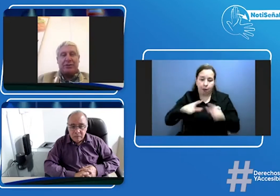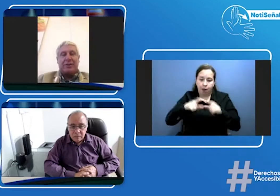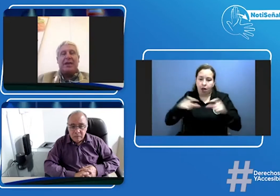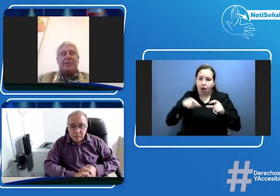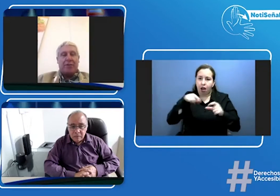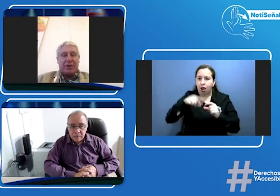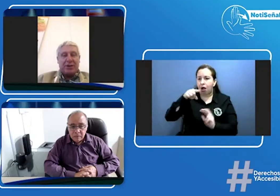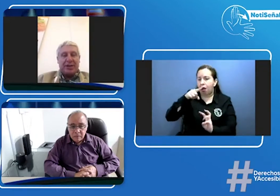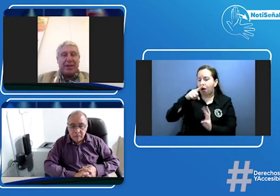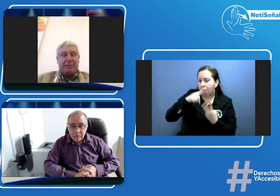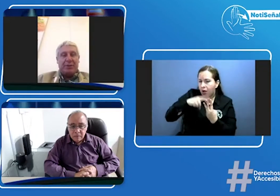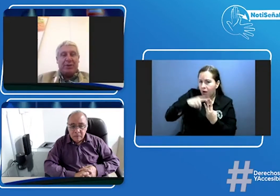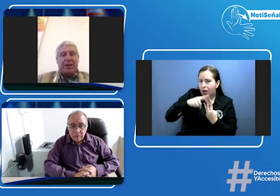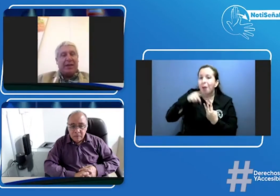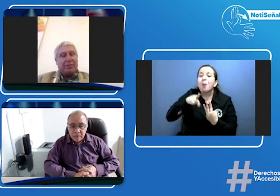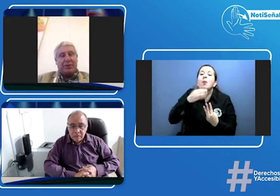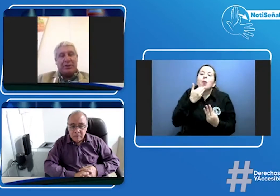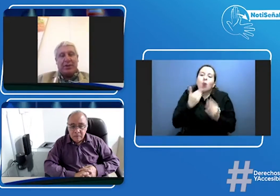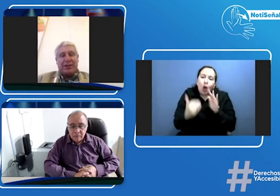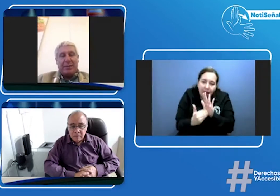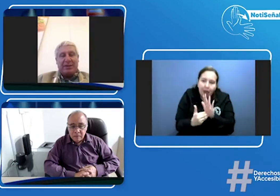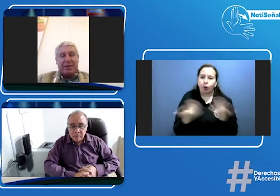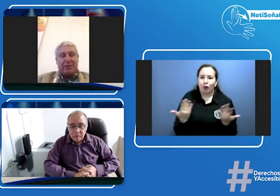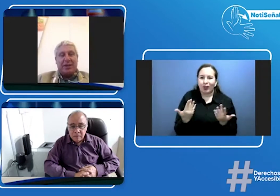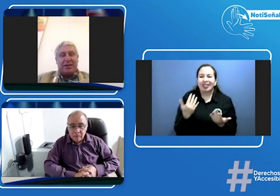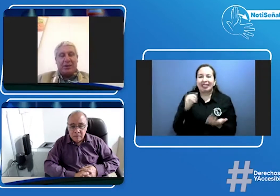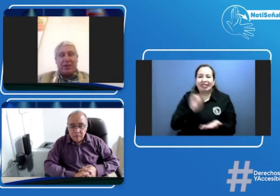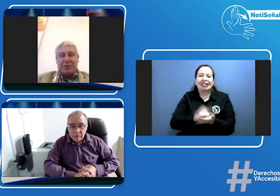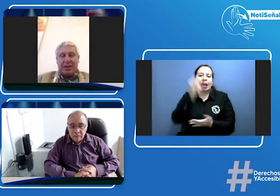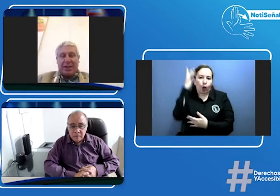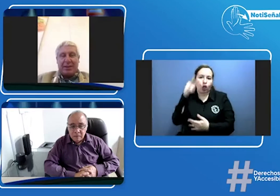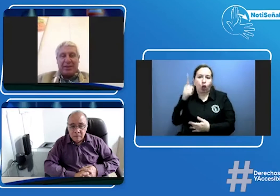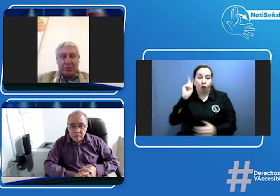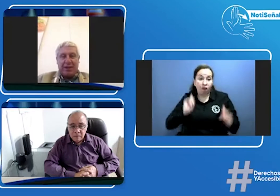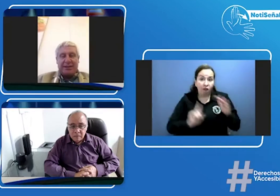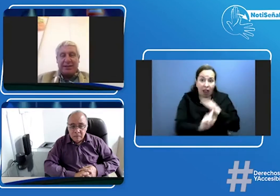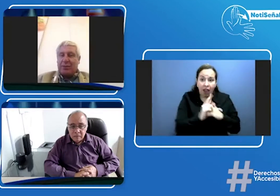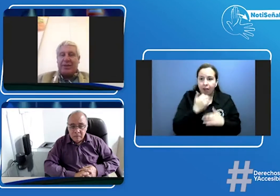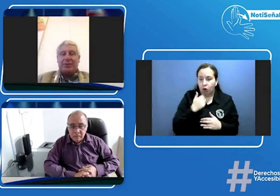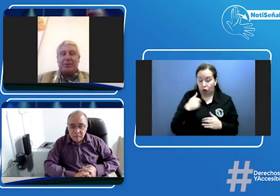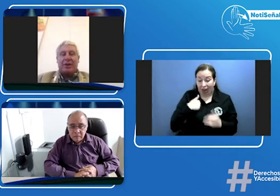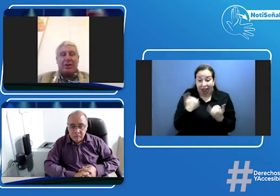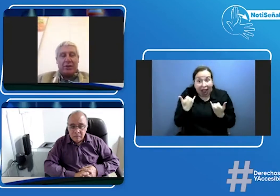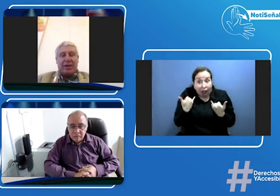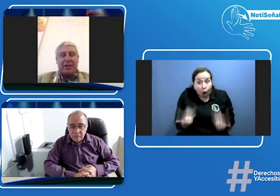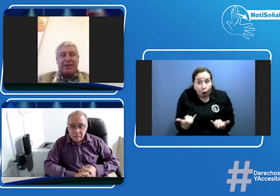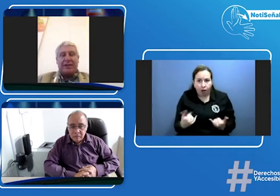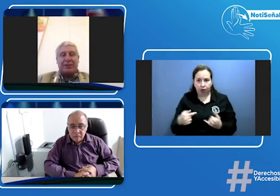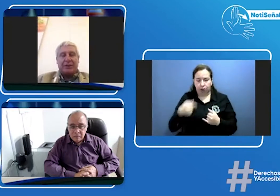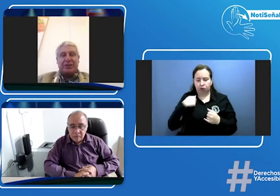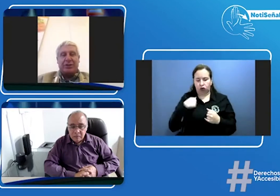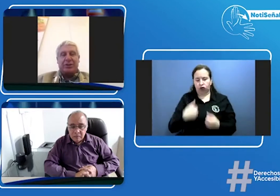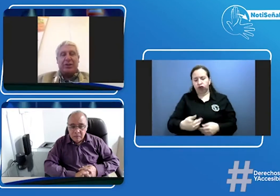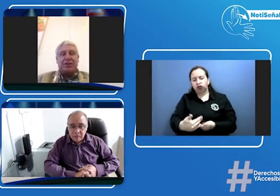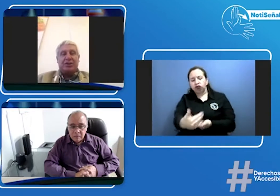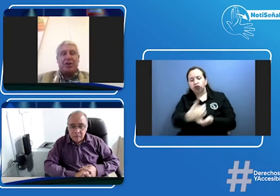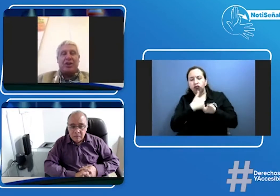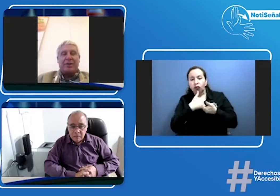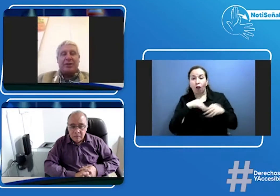por eso es el ejemplo y por eso seguramente ha pasado si una persona llega a mi escuela en este momento con esa situación yo lo remito de